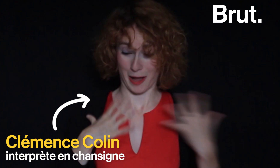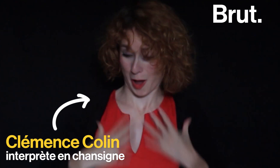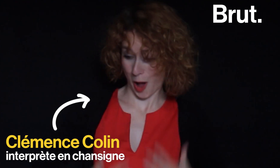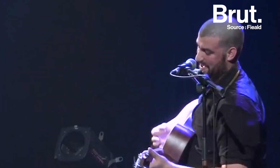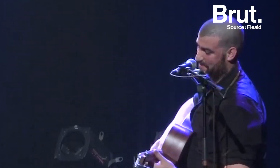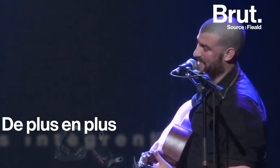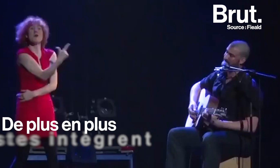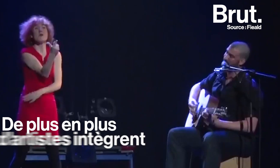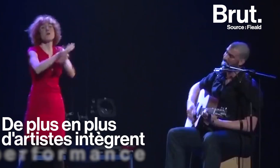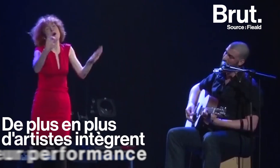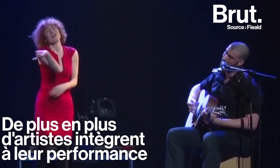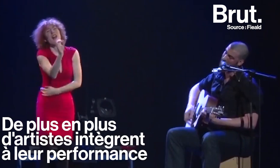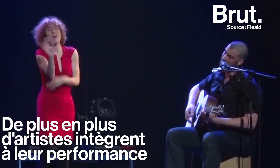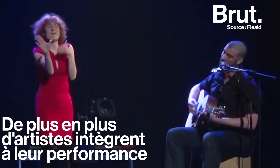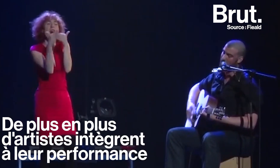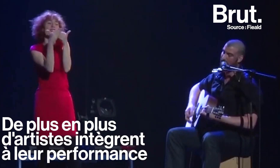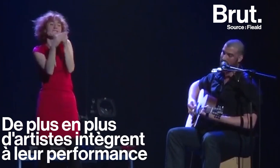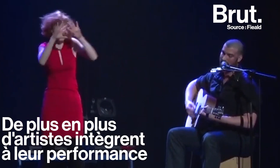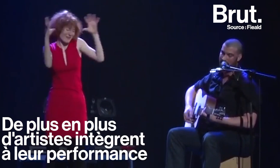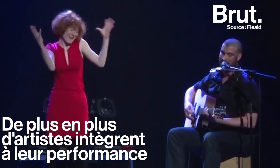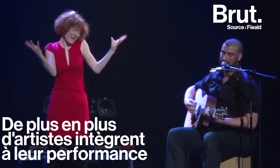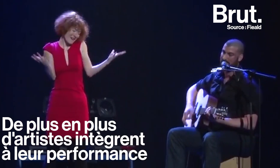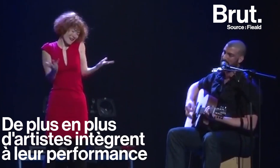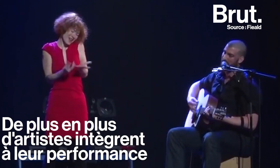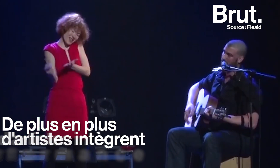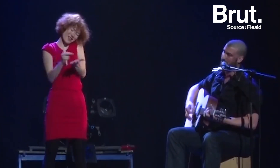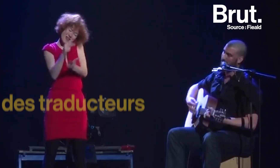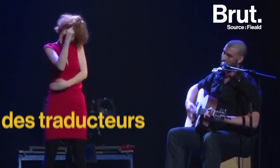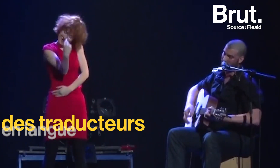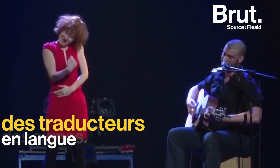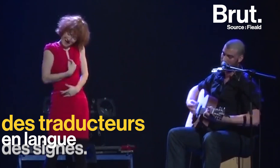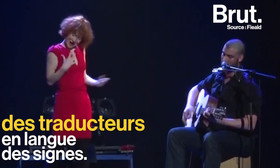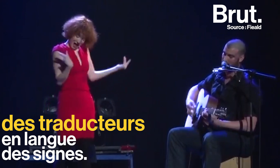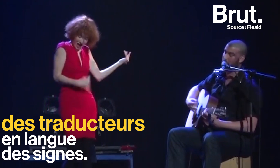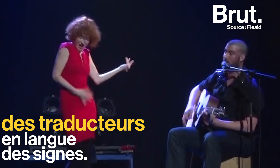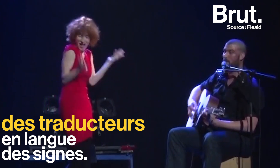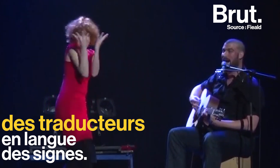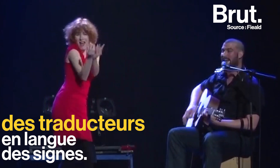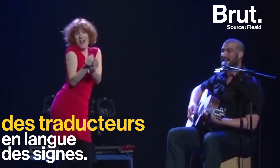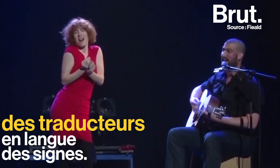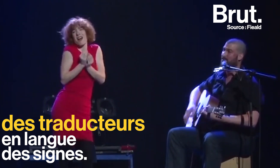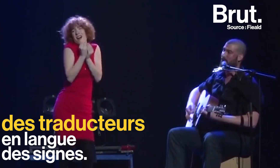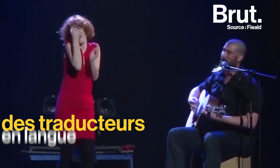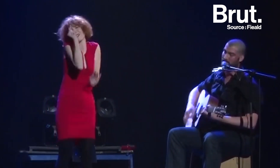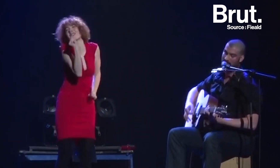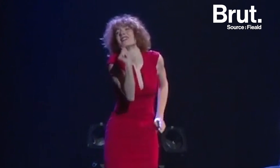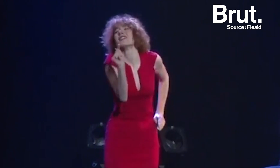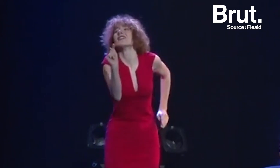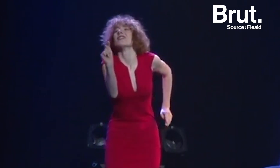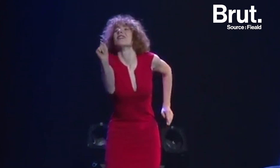Musique Bien sûr dans ce bar on est pas que tous les deux Mais c'est tout comme tu danses pour moi et amoureux Je joue pour